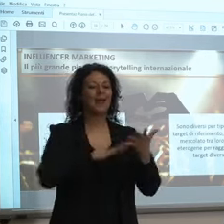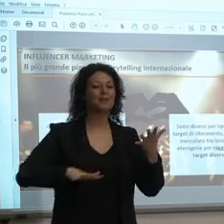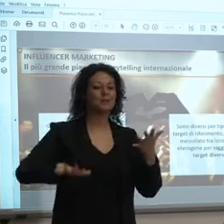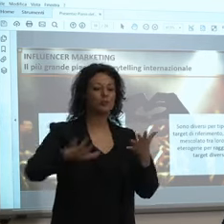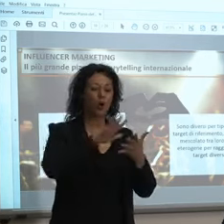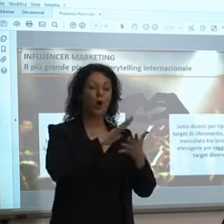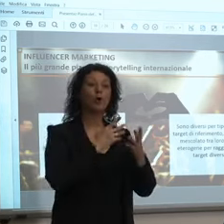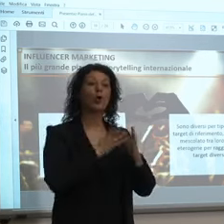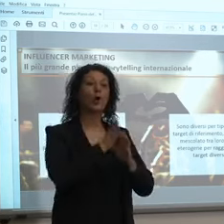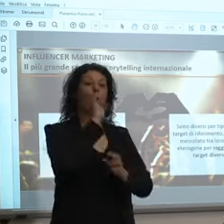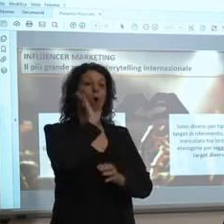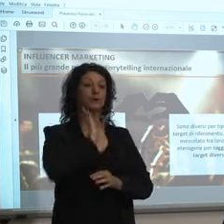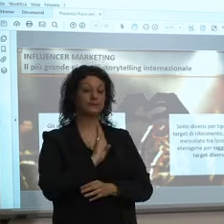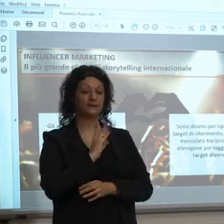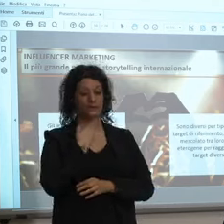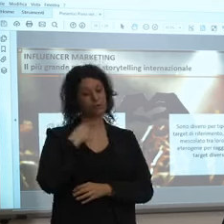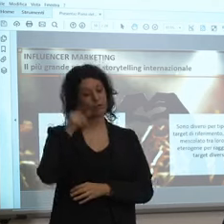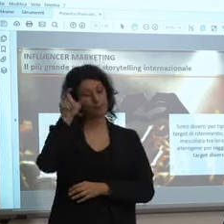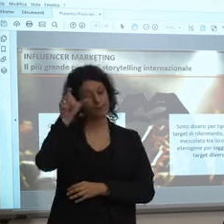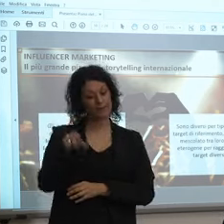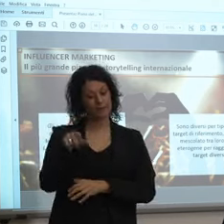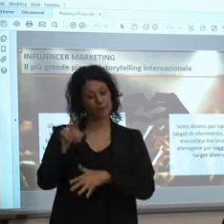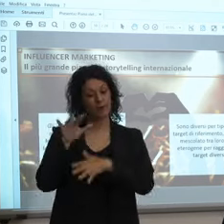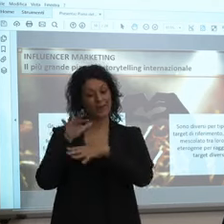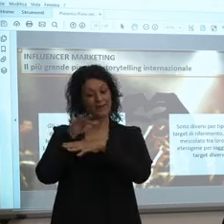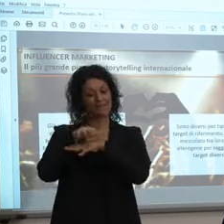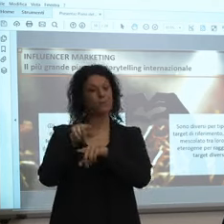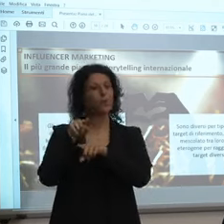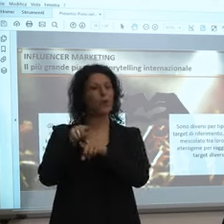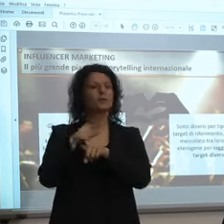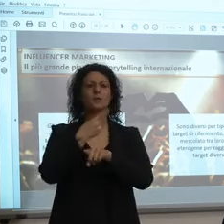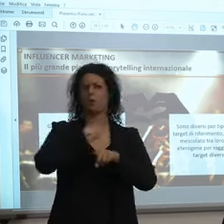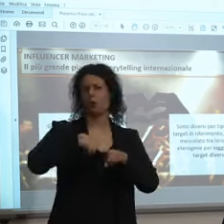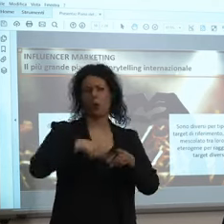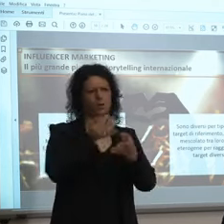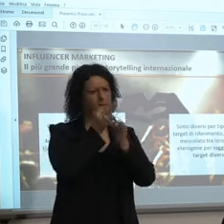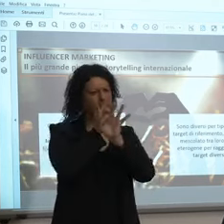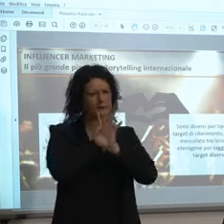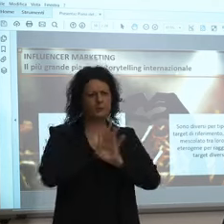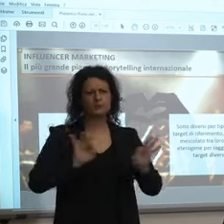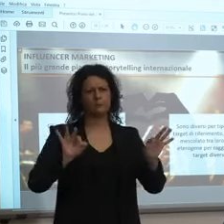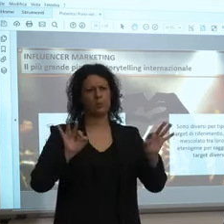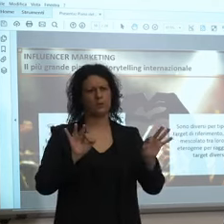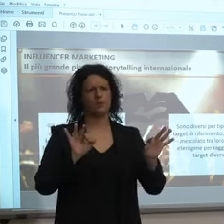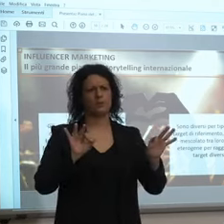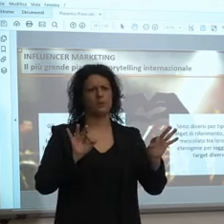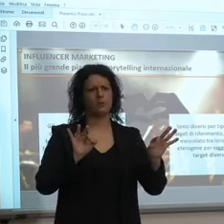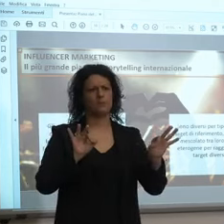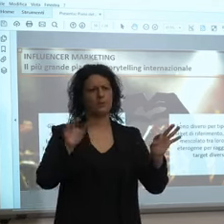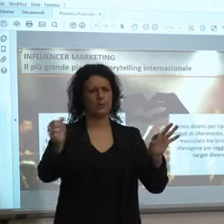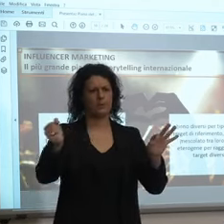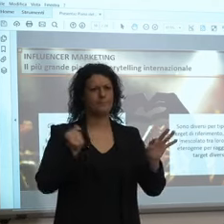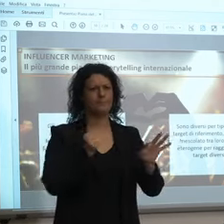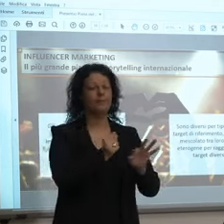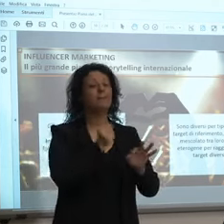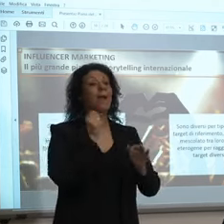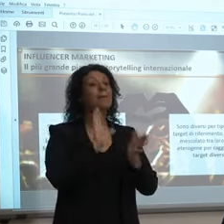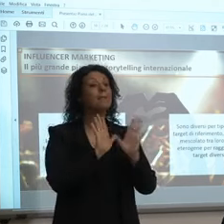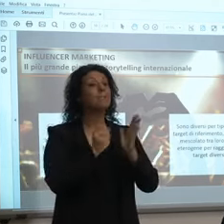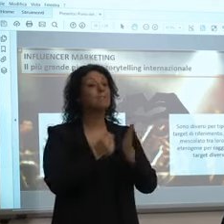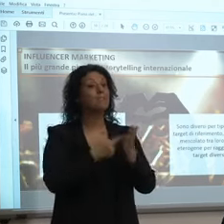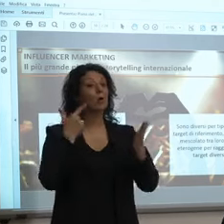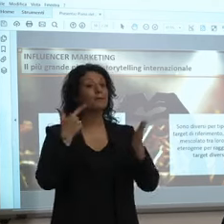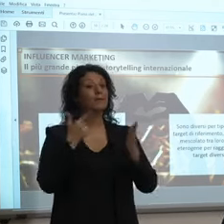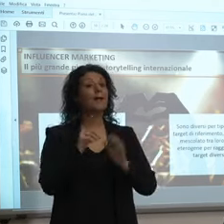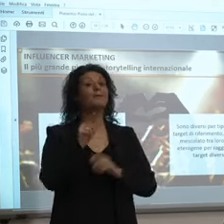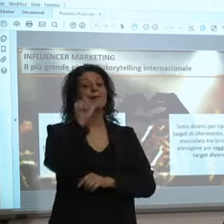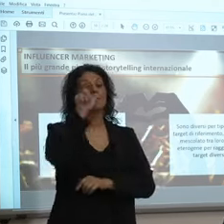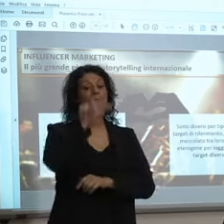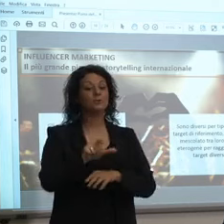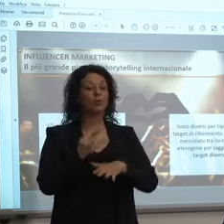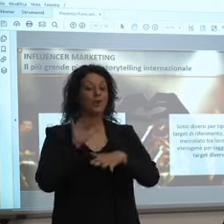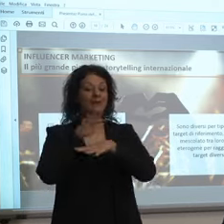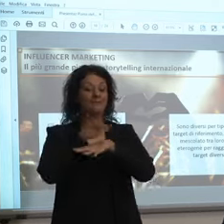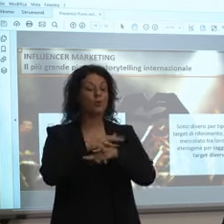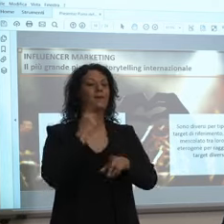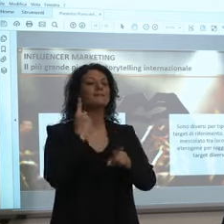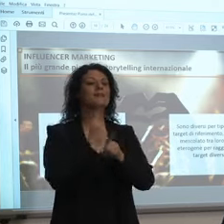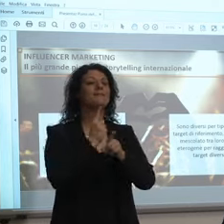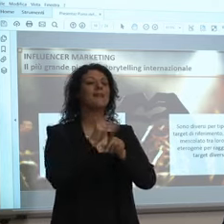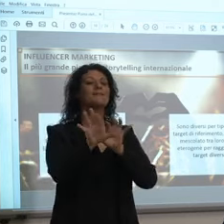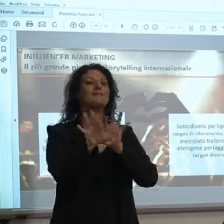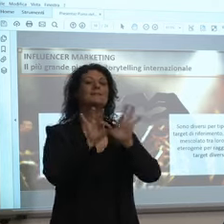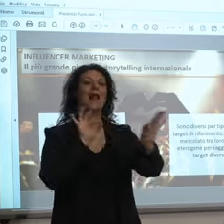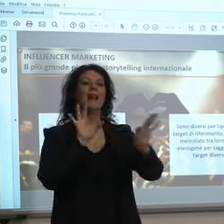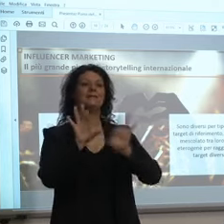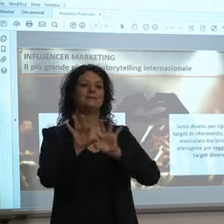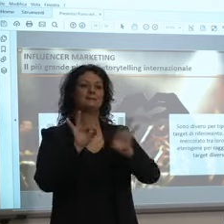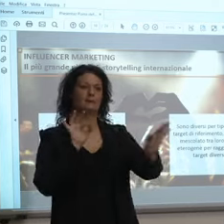reti di impresa noi siamo aperti a rappresentarli però l'importante è che siano influencer selezionati cioè gente che